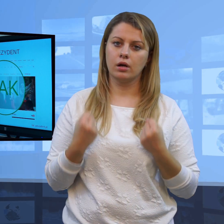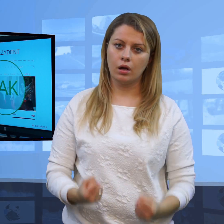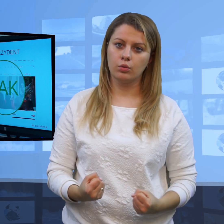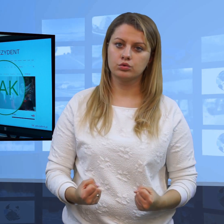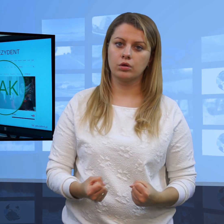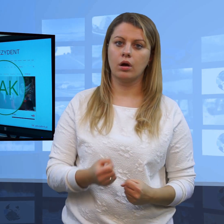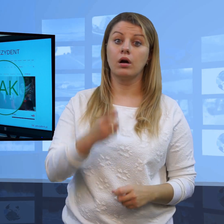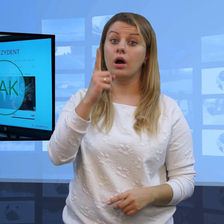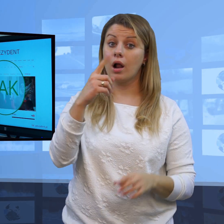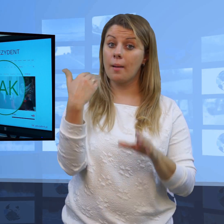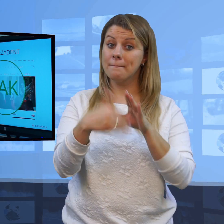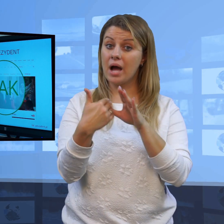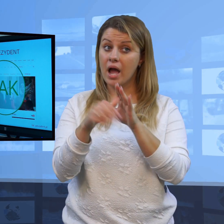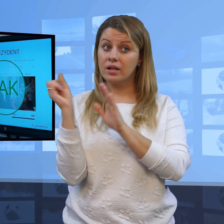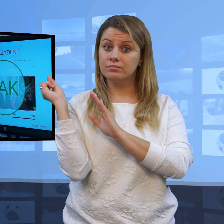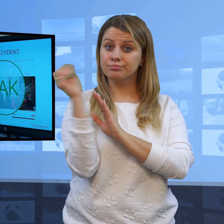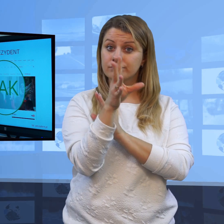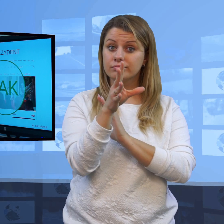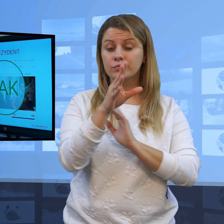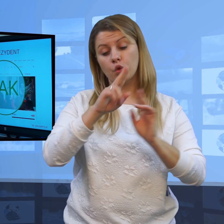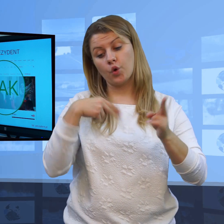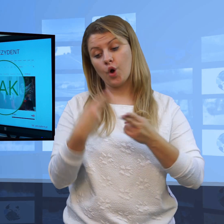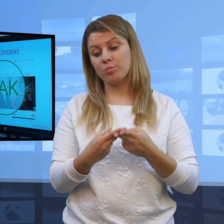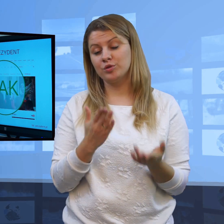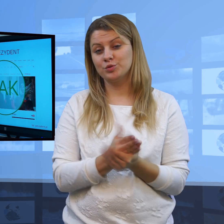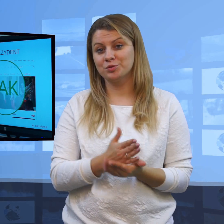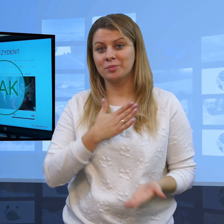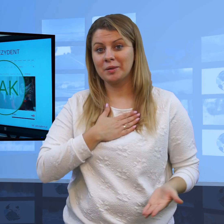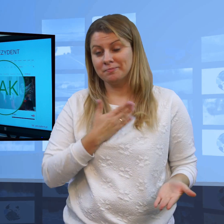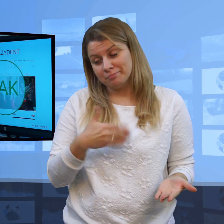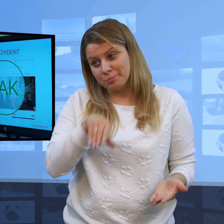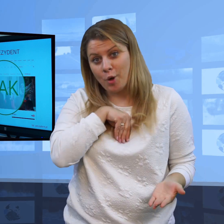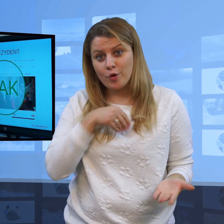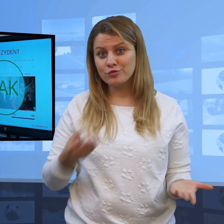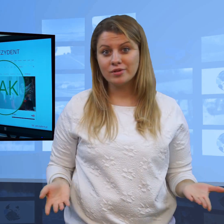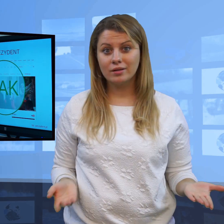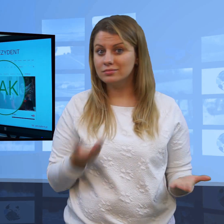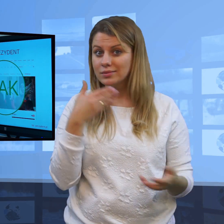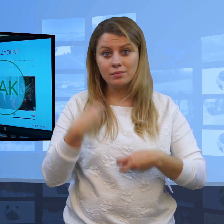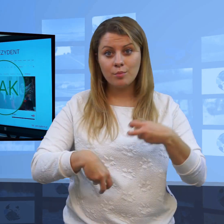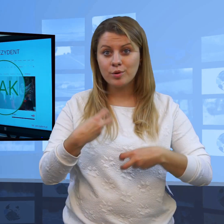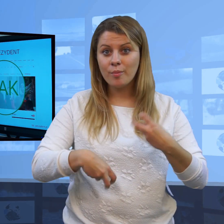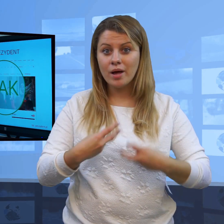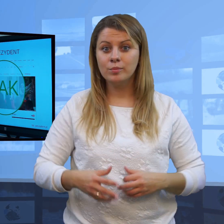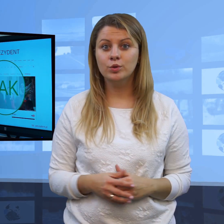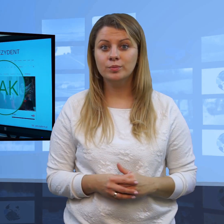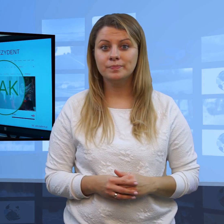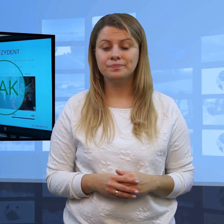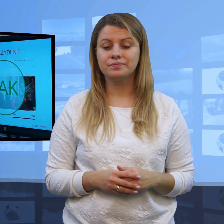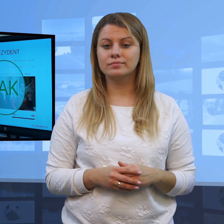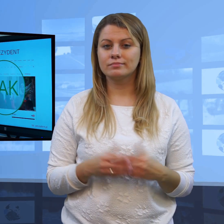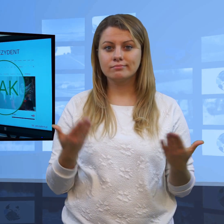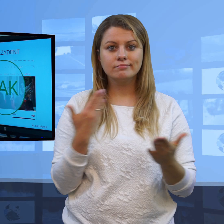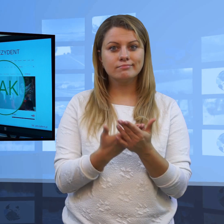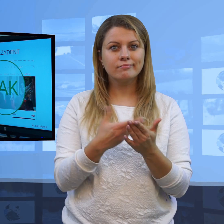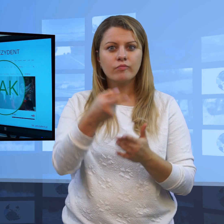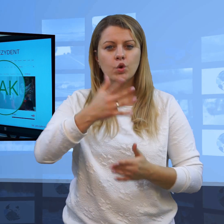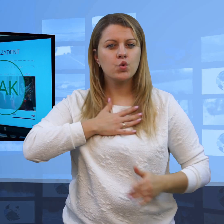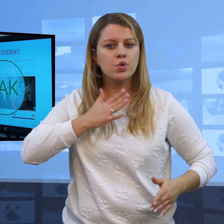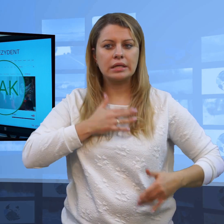Tu byłyby jeszcze pewnie kwestie bezpieczeństwa do tego, bo miejsce, w którym przeprowadza się wywiady z prezydentem,